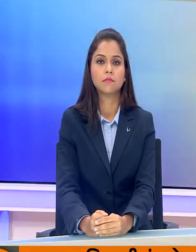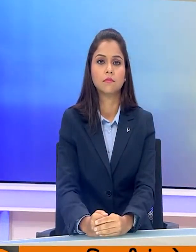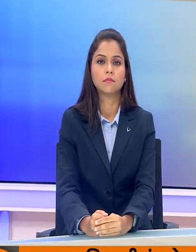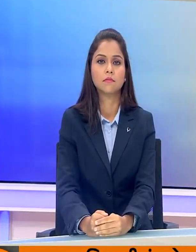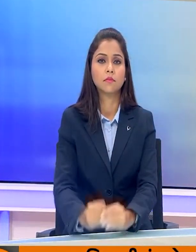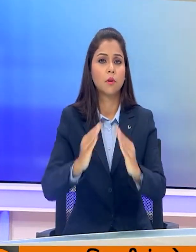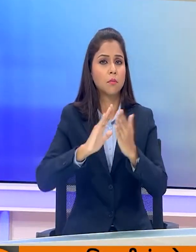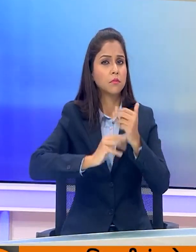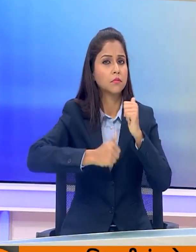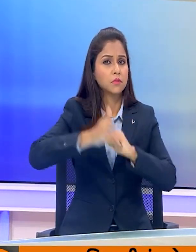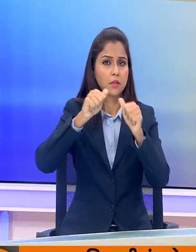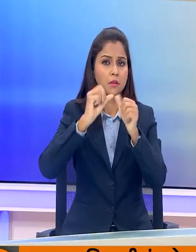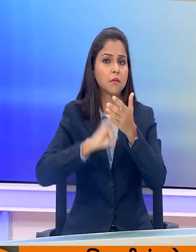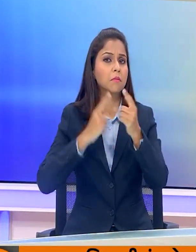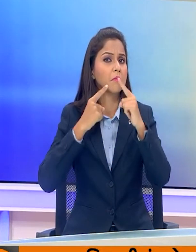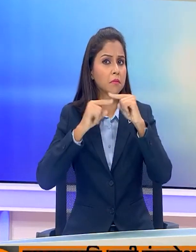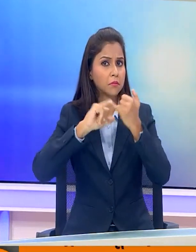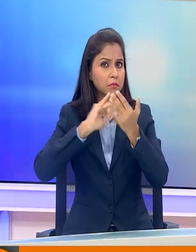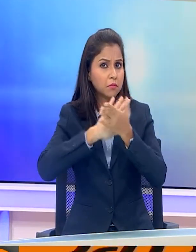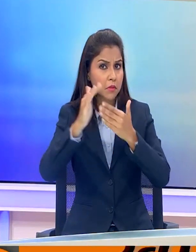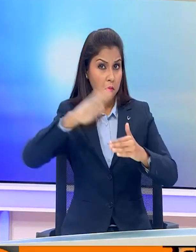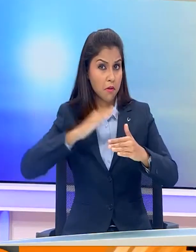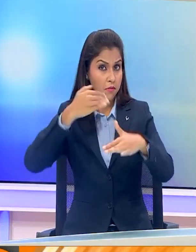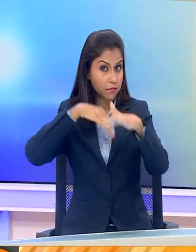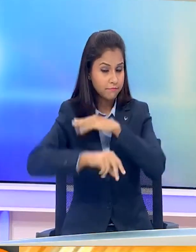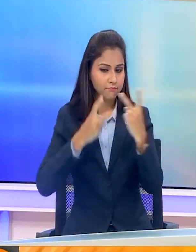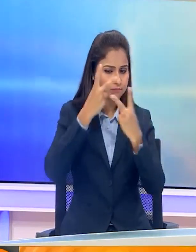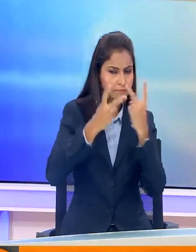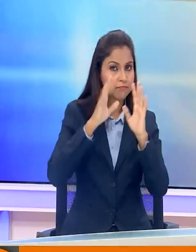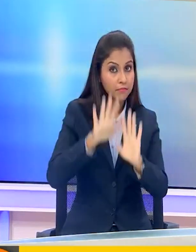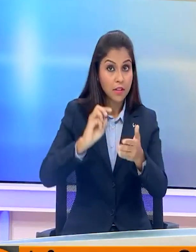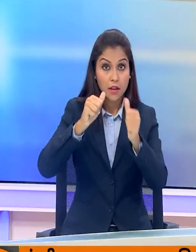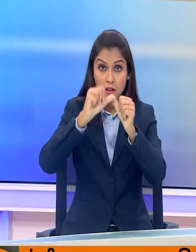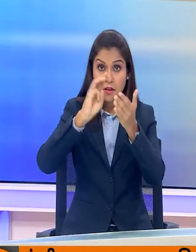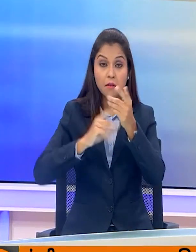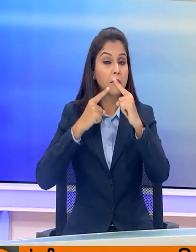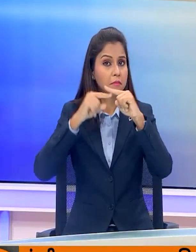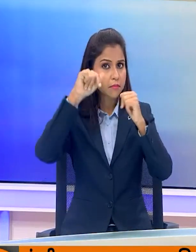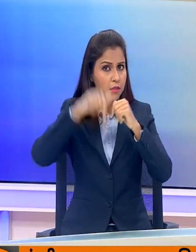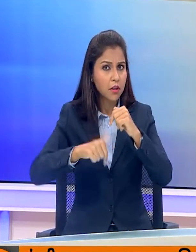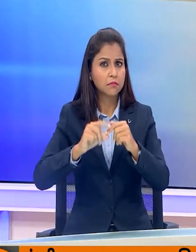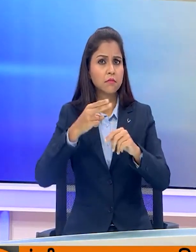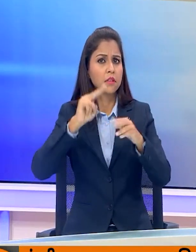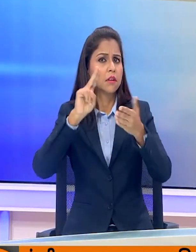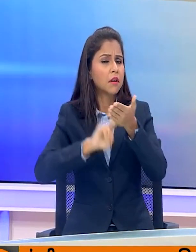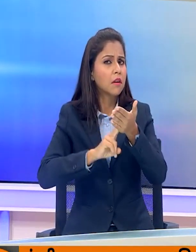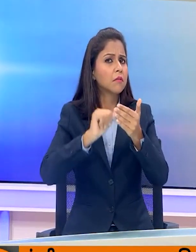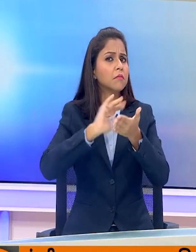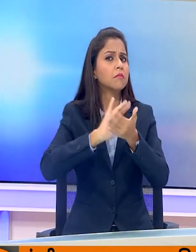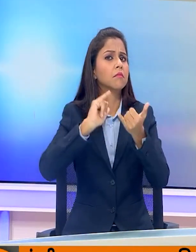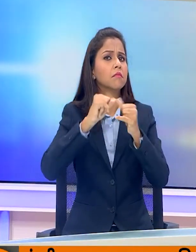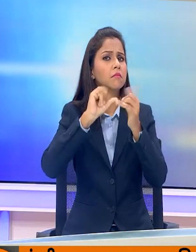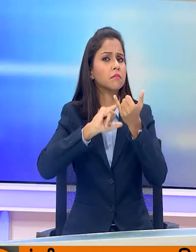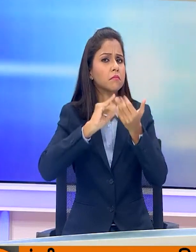केंद्रिय ग्रेह मंत्री अमित्शाह महाराश्ट्र के दौरे पर हैं। अमित्शाह आज नासिक और कोलहापुर में